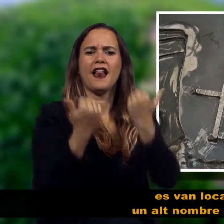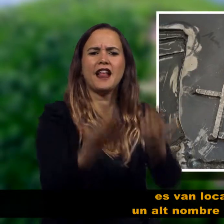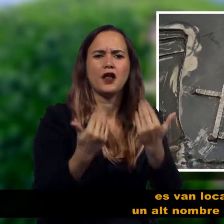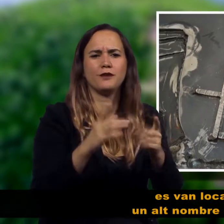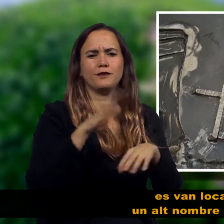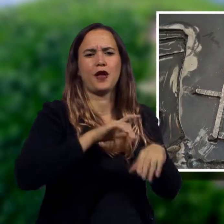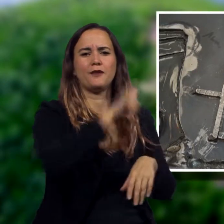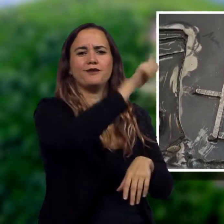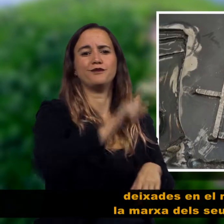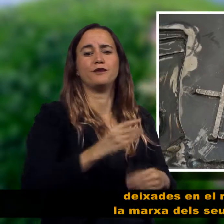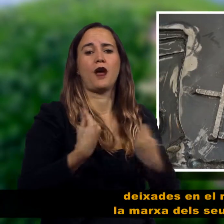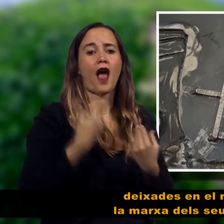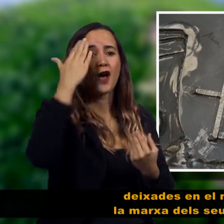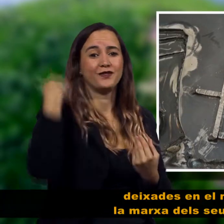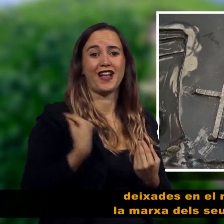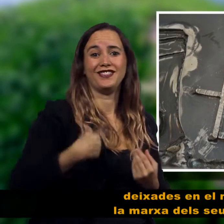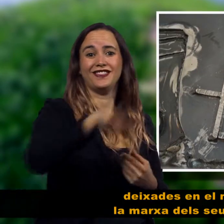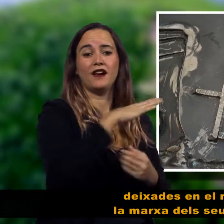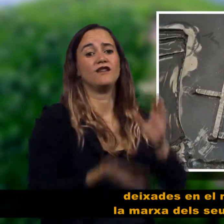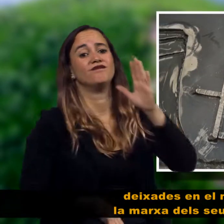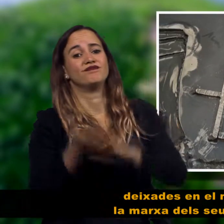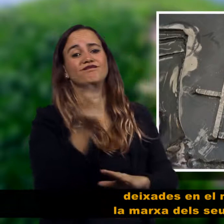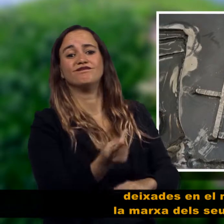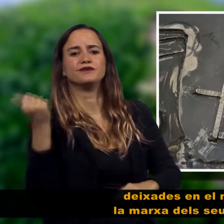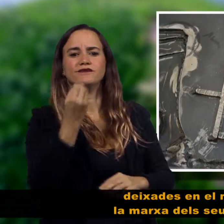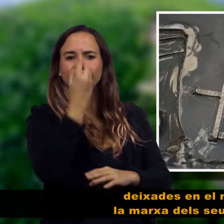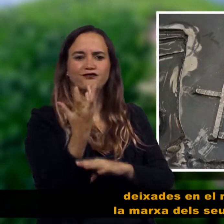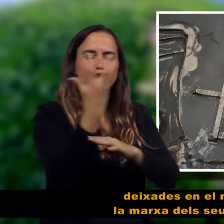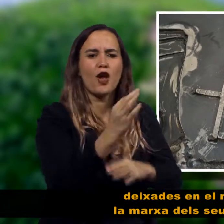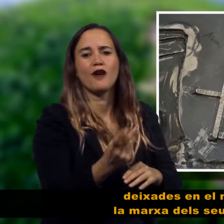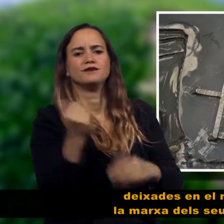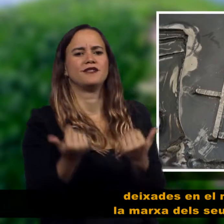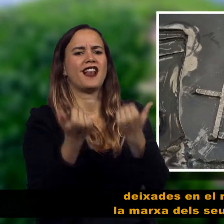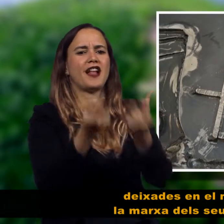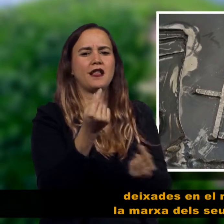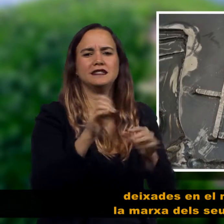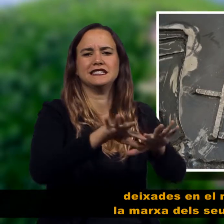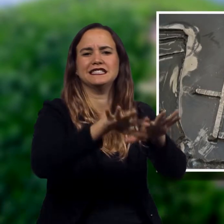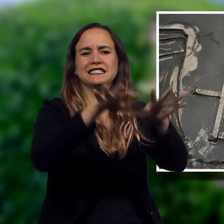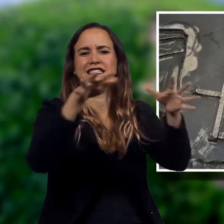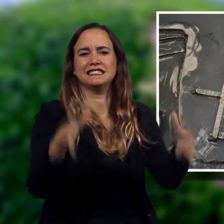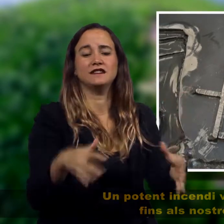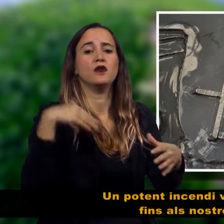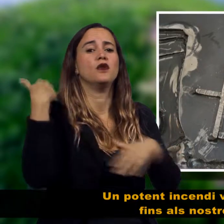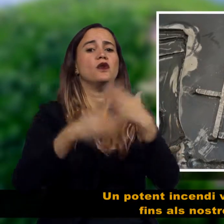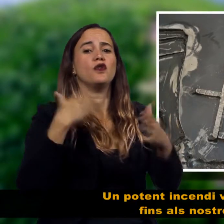nombre d'ofrenes deixades en el moment de la marxa dels seus habitants. Un potent incendi va assajallar-les fins als nostres dies.